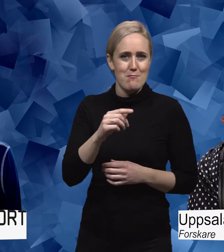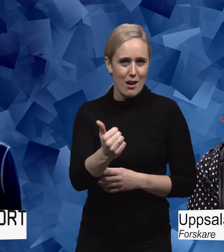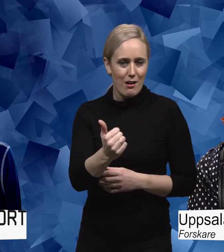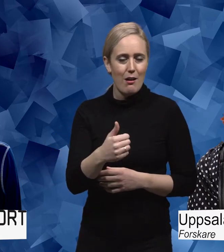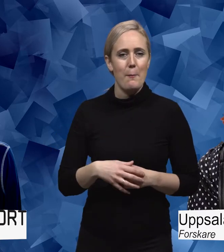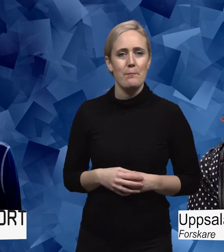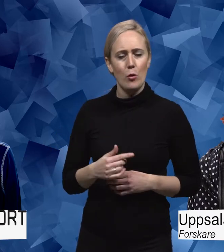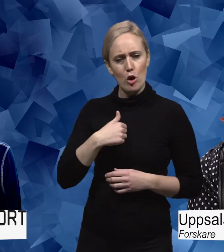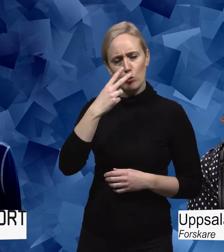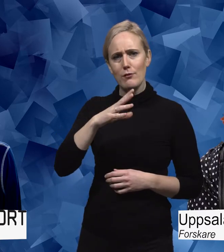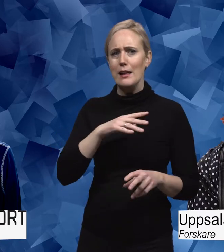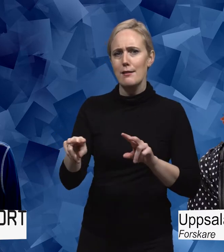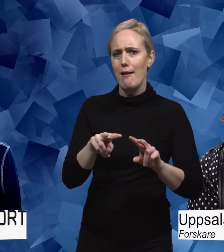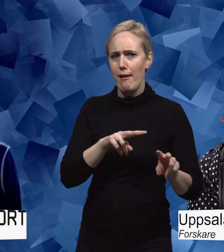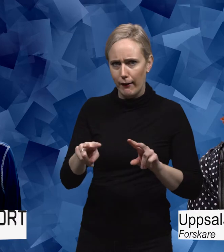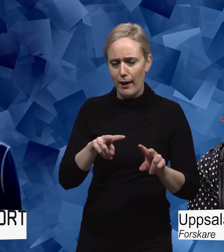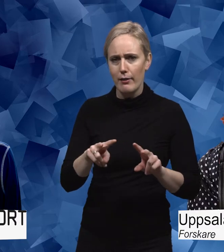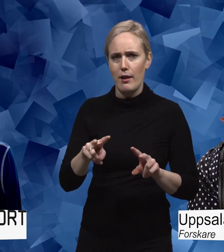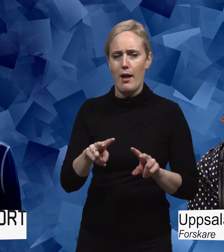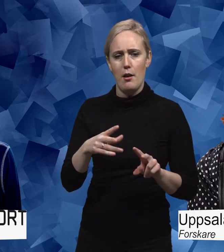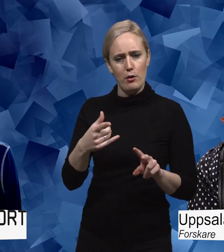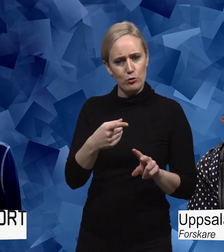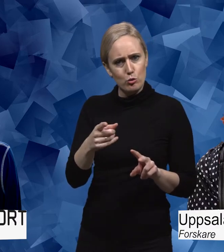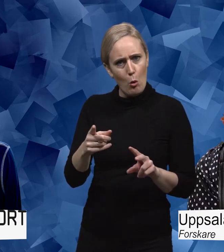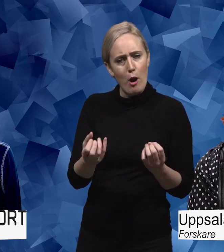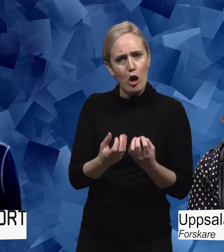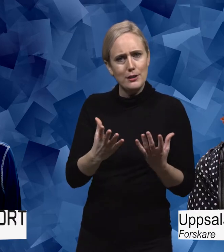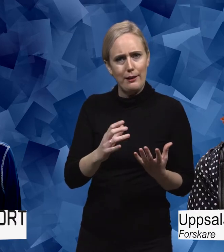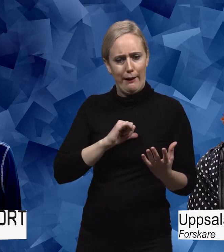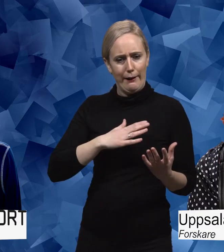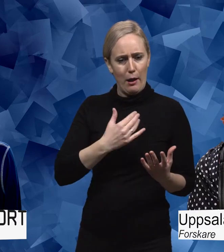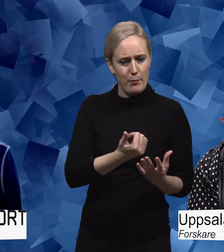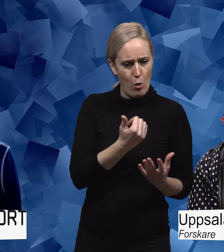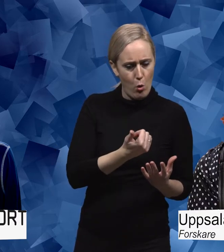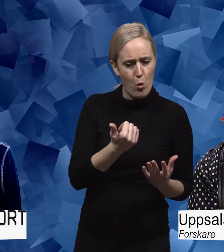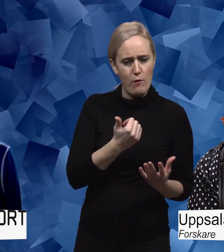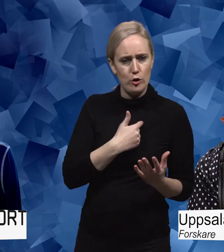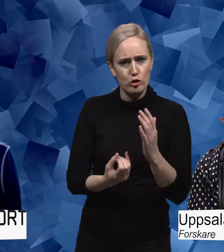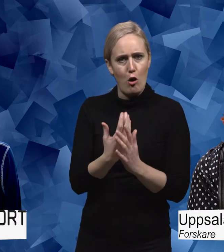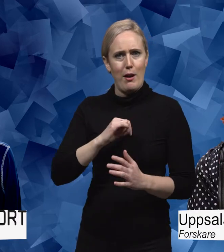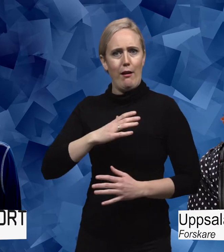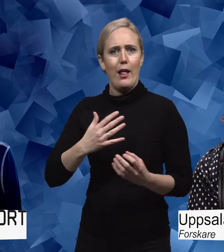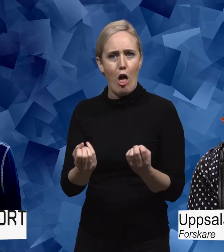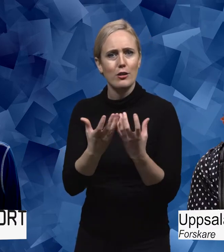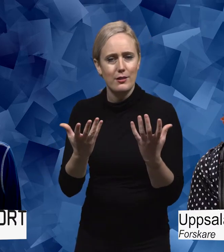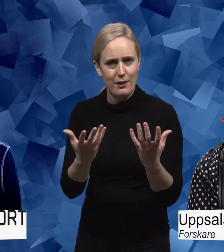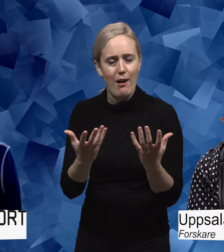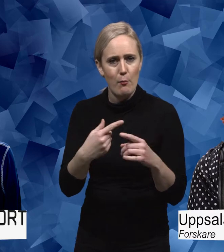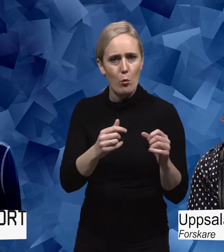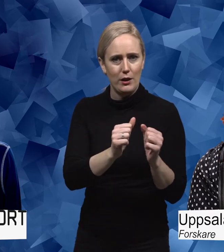Och då såg jag likheten mellan det man gör då. Man löser sina egna behov med lösningar som man hanterar själv. Och det som patienten är som det